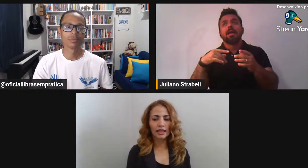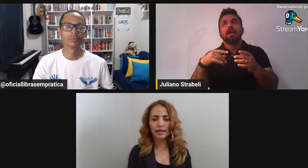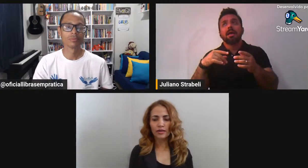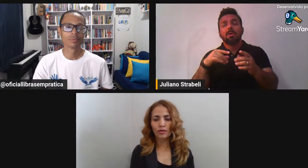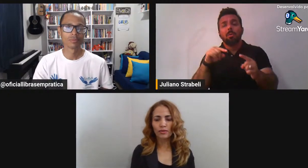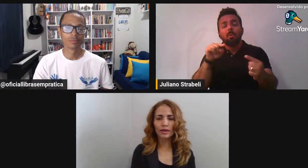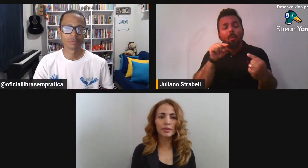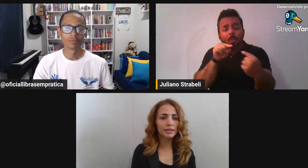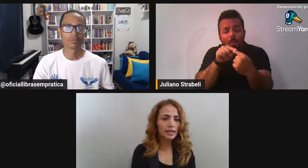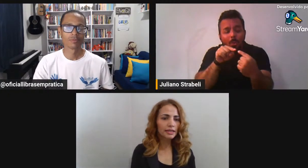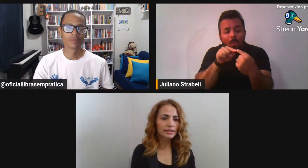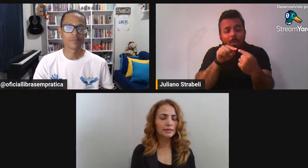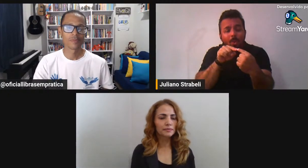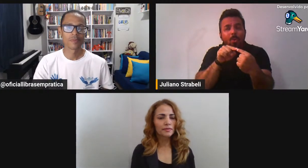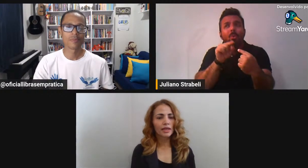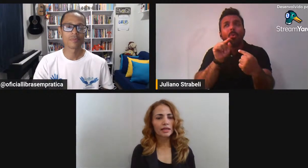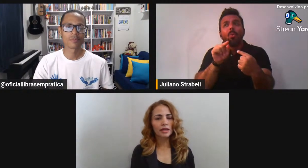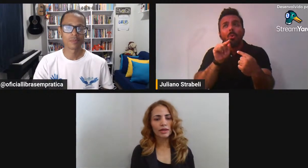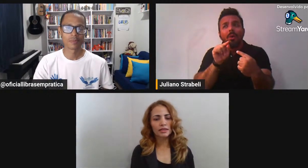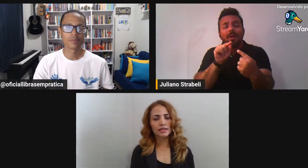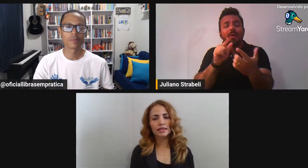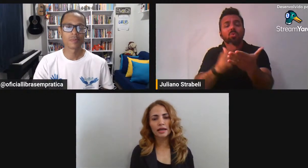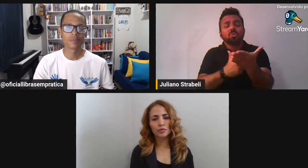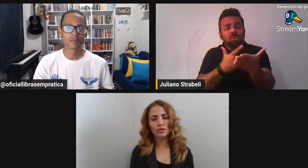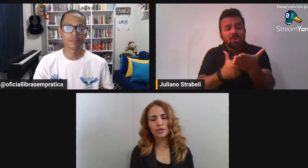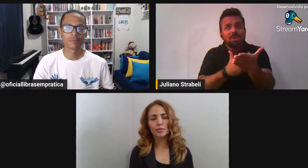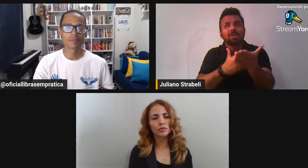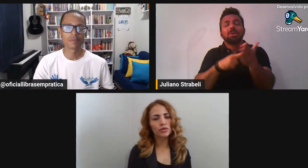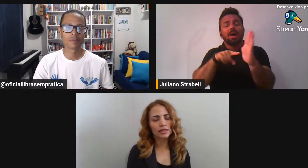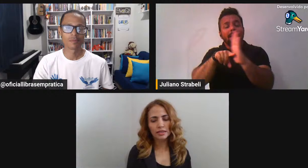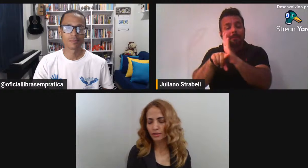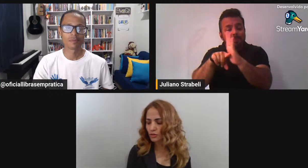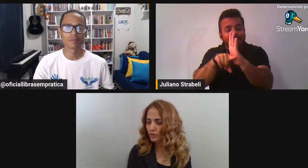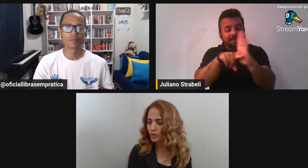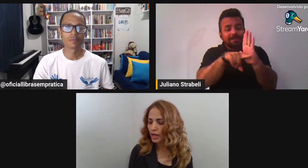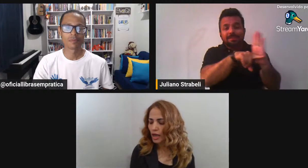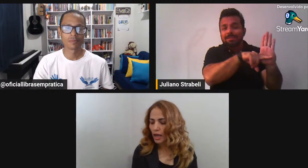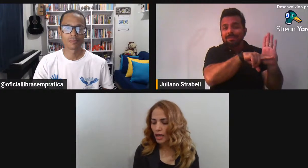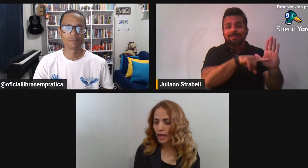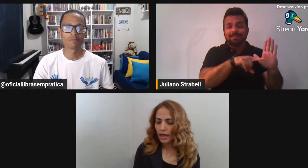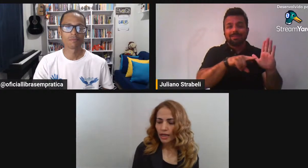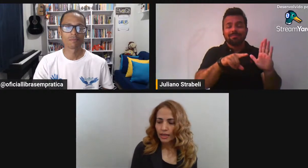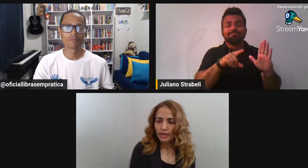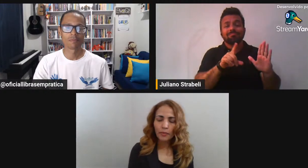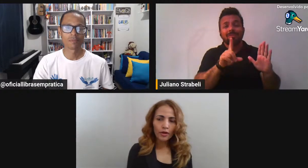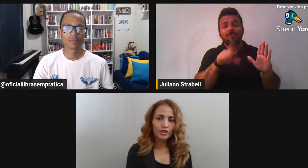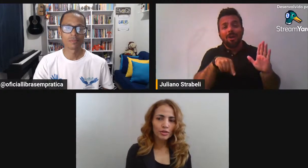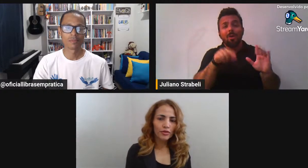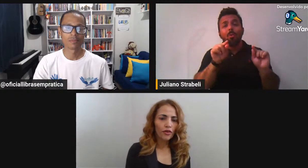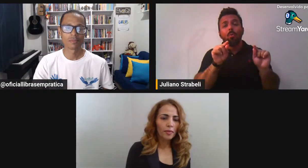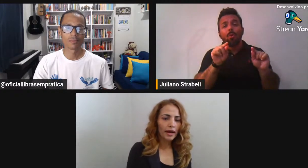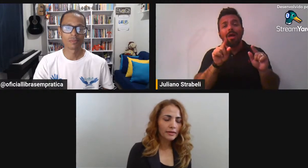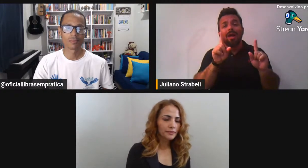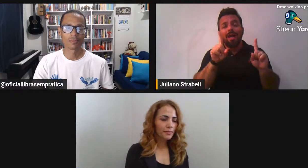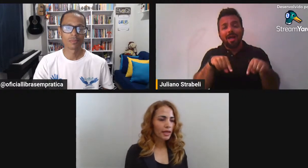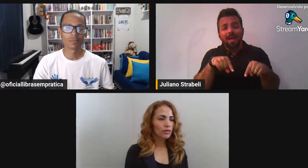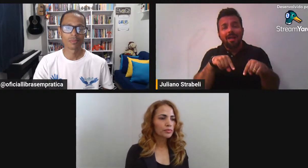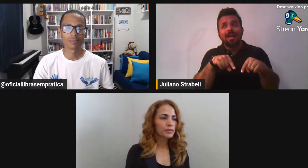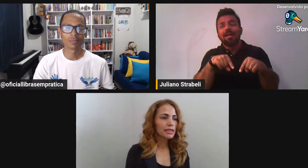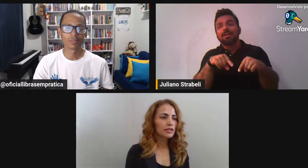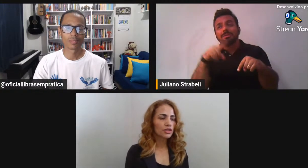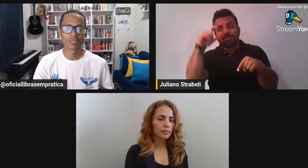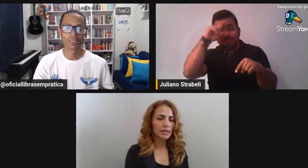Com a pesquisa Então esses campos São sempre muito restritos Depois de me formar